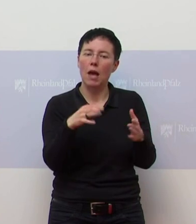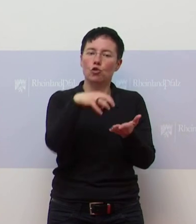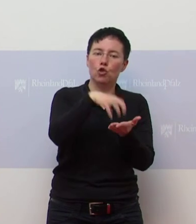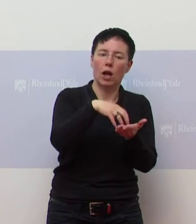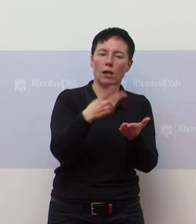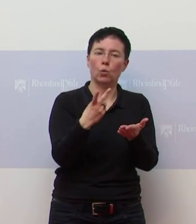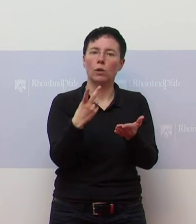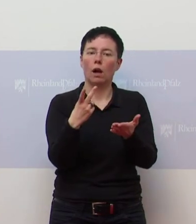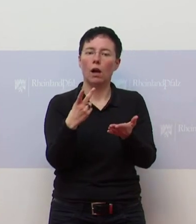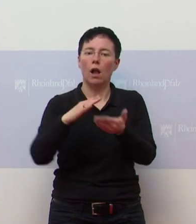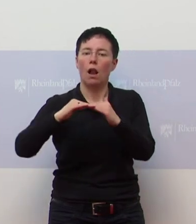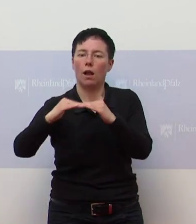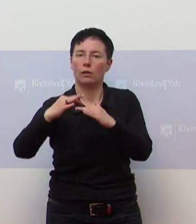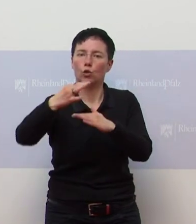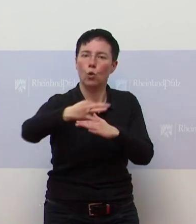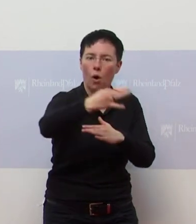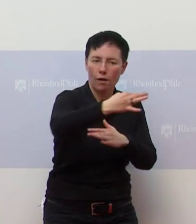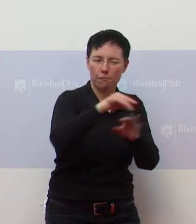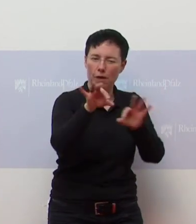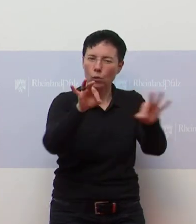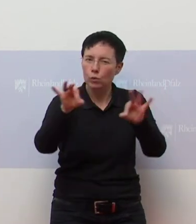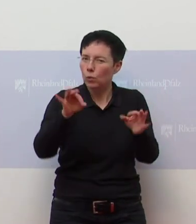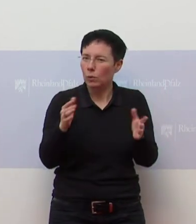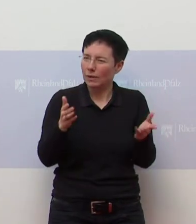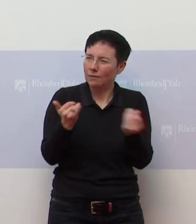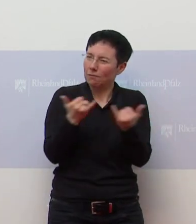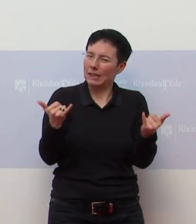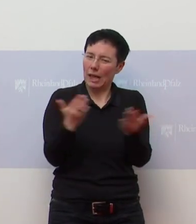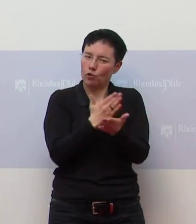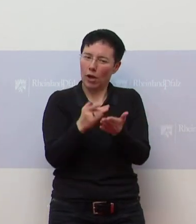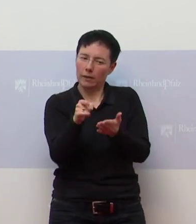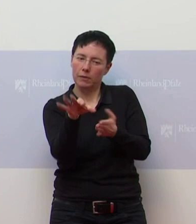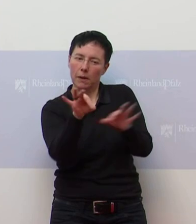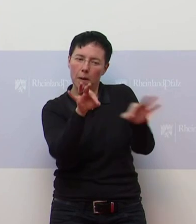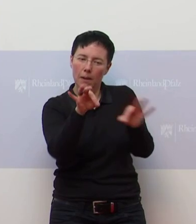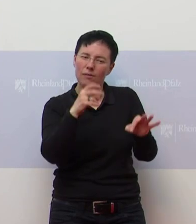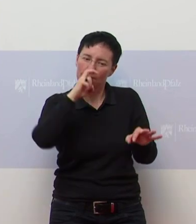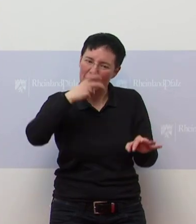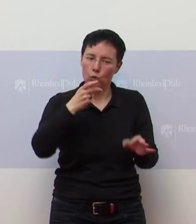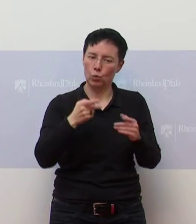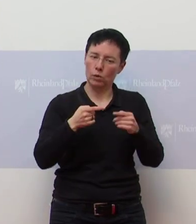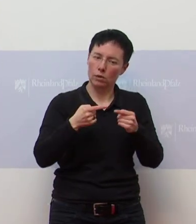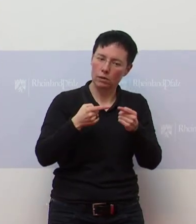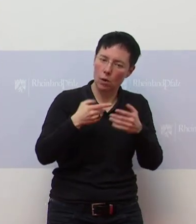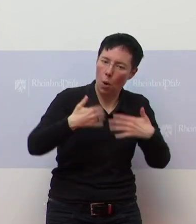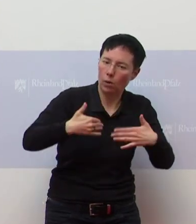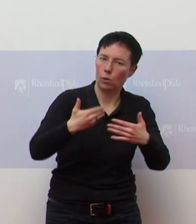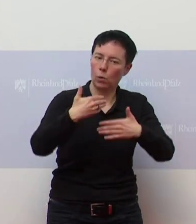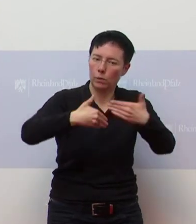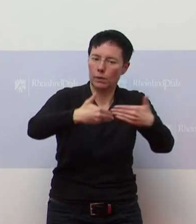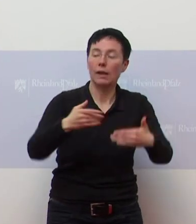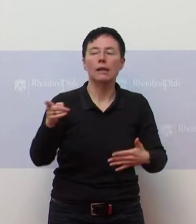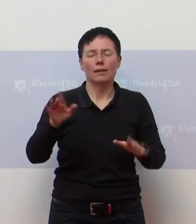ist oder beides sein. Werden, ob Sie da vielleicht noch so sagen können. Danke. Bei beiden eigentlich ein bisschen